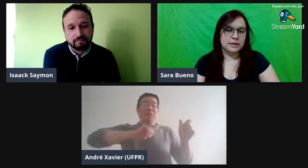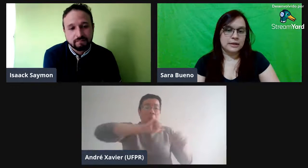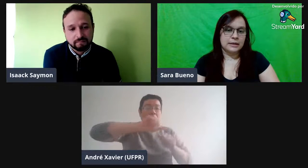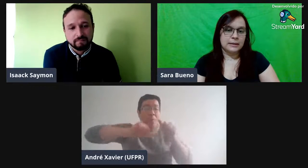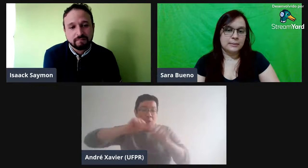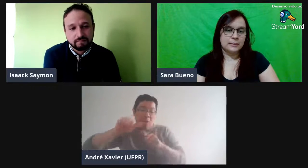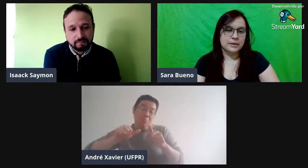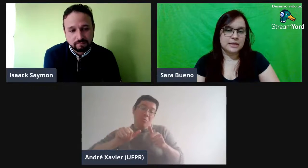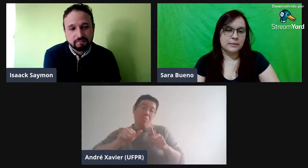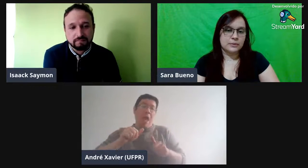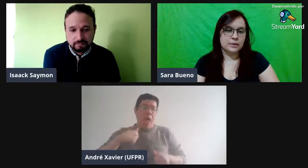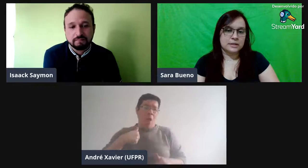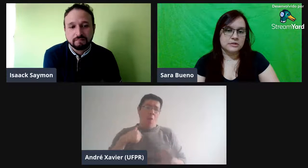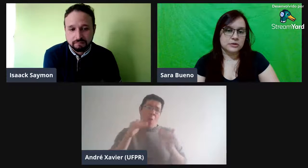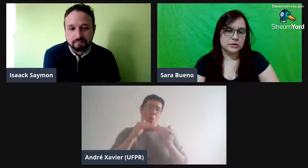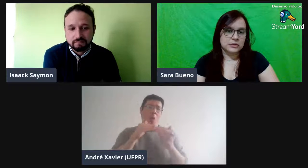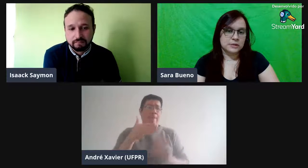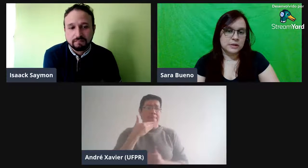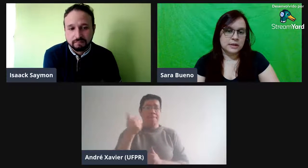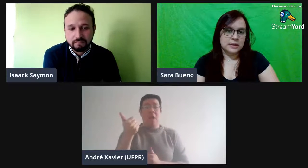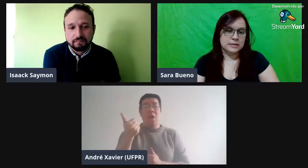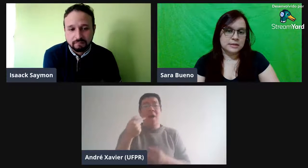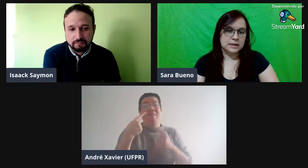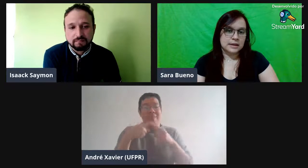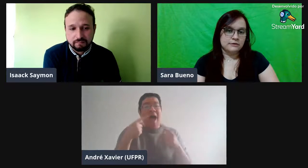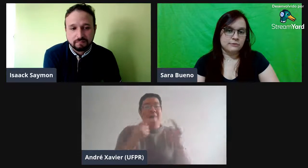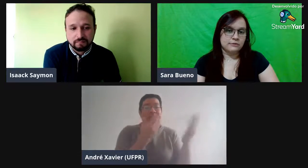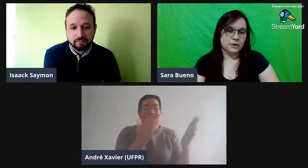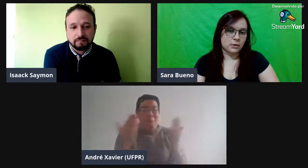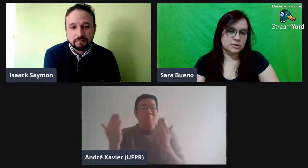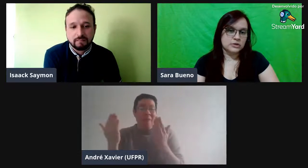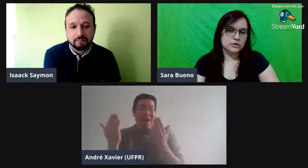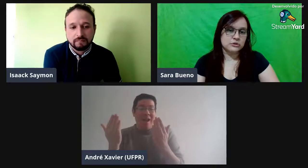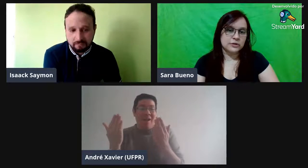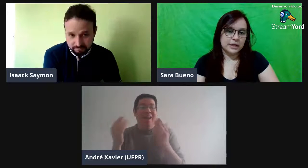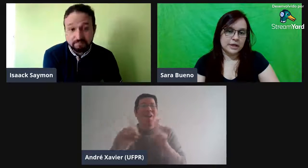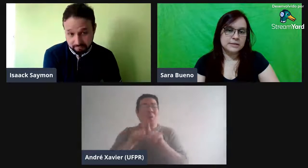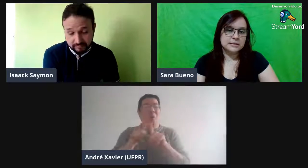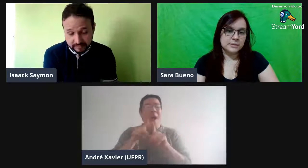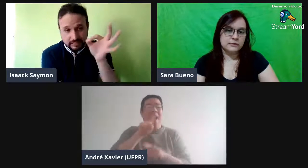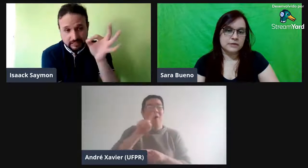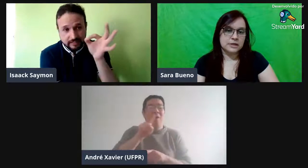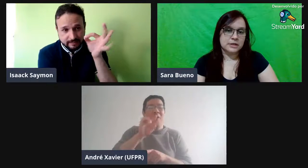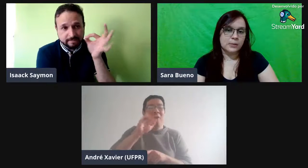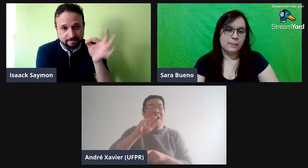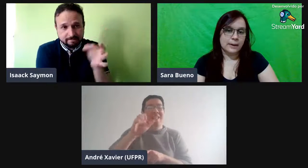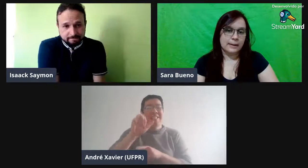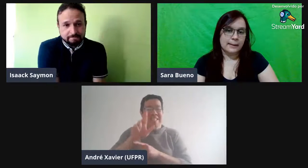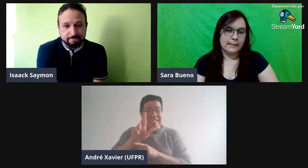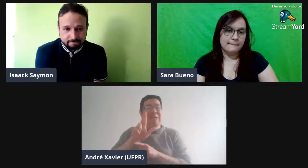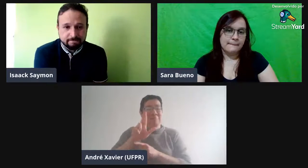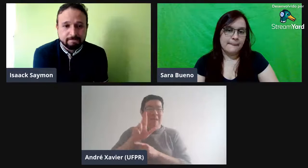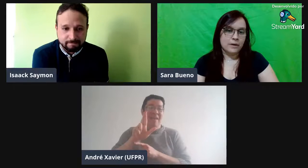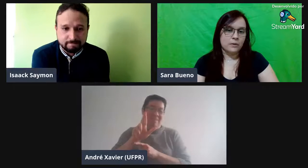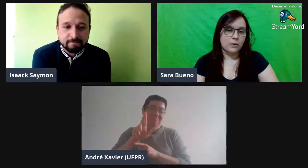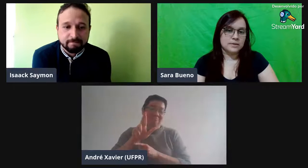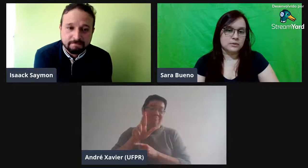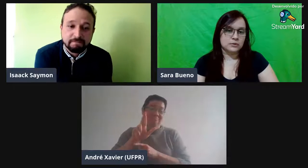né? Por exemplo, as situações, algumas situações diferentes, né, pra você comparar, igual esse autor,